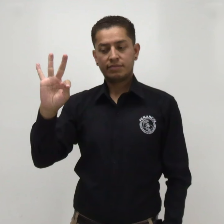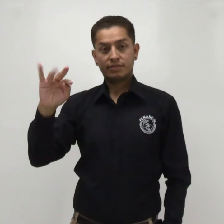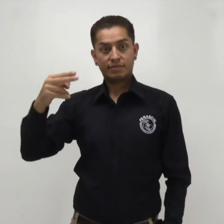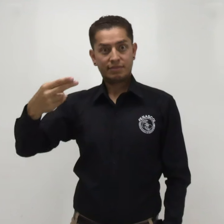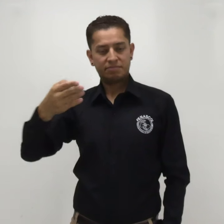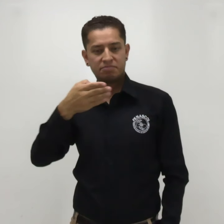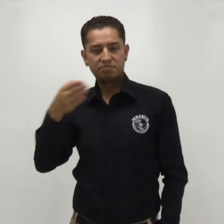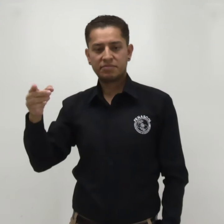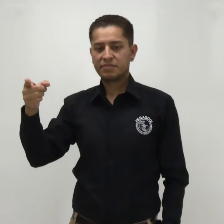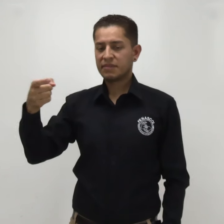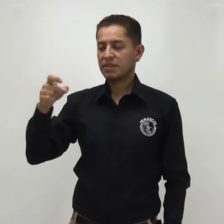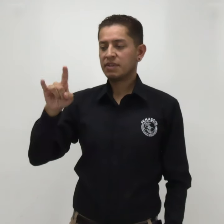no es cierta.